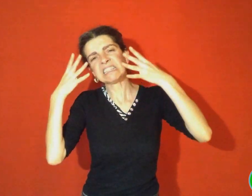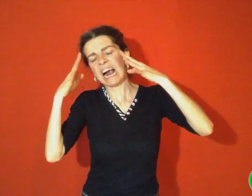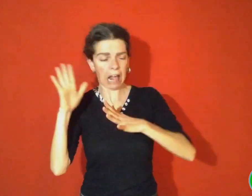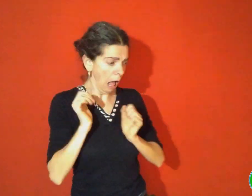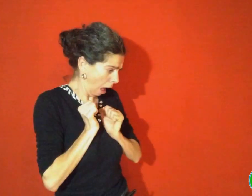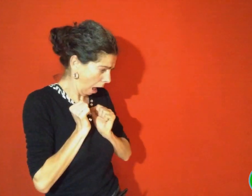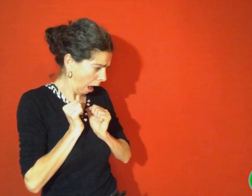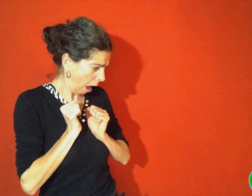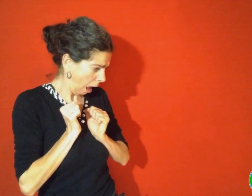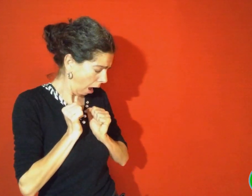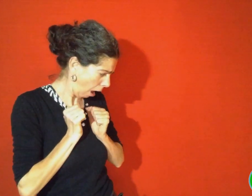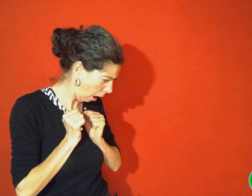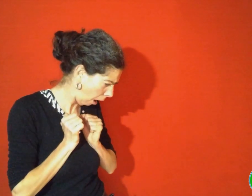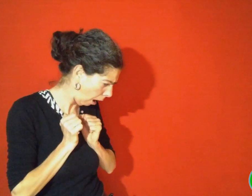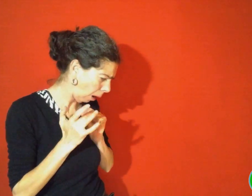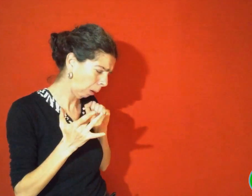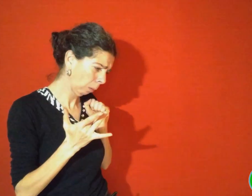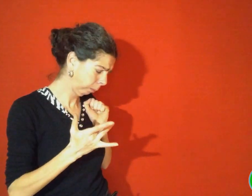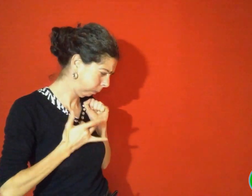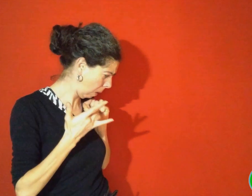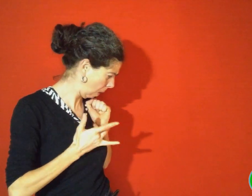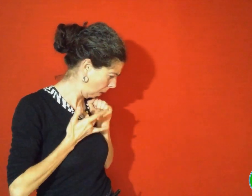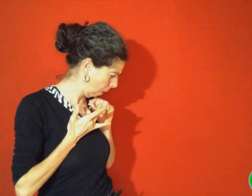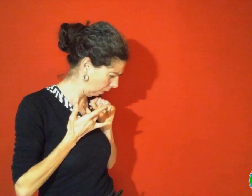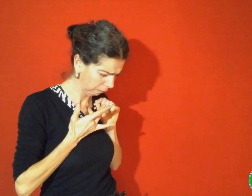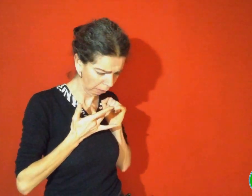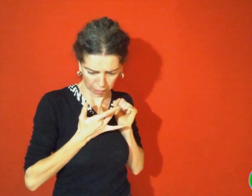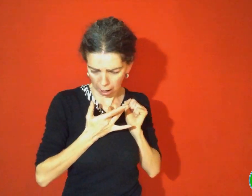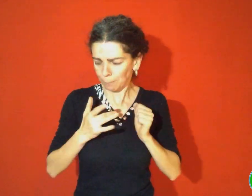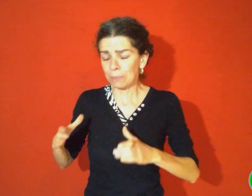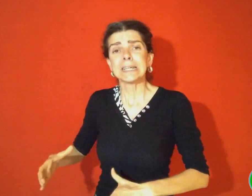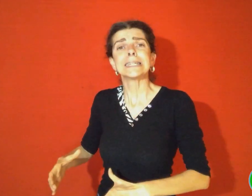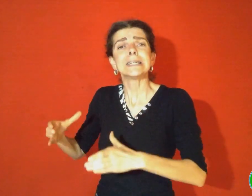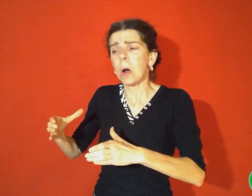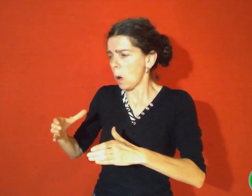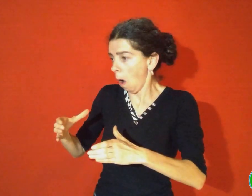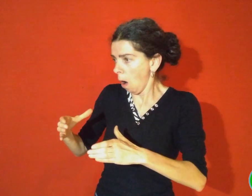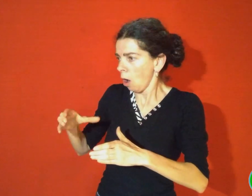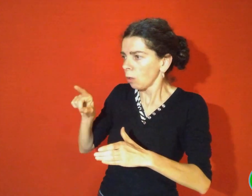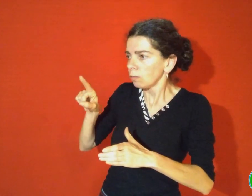et le nez en sang. « Oh ! Pauvre homme ! » s'écria Zéralda.